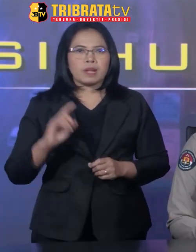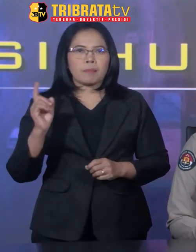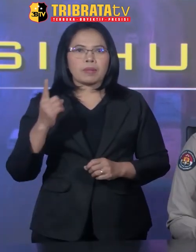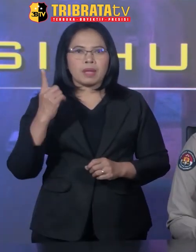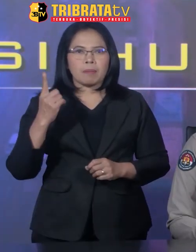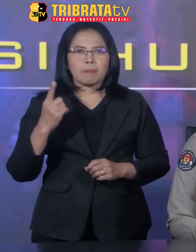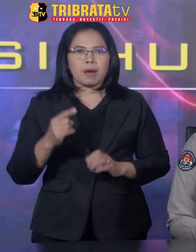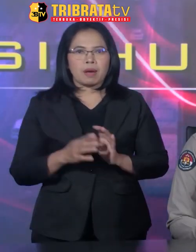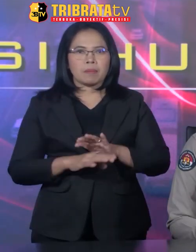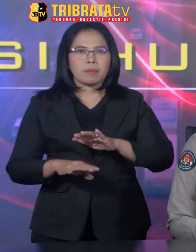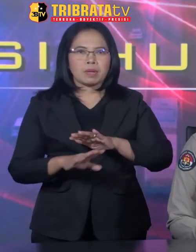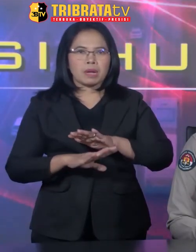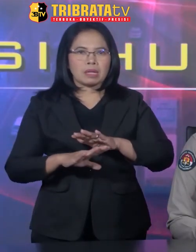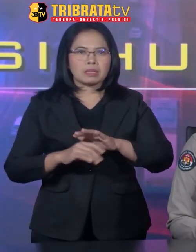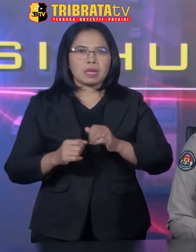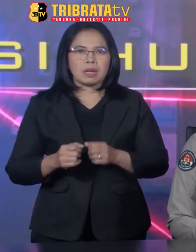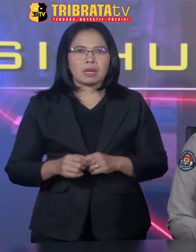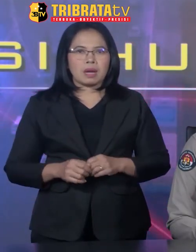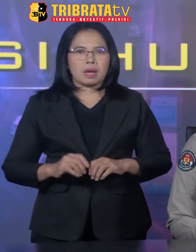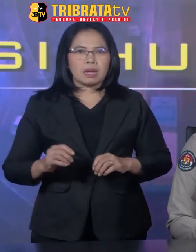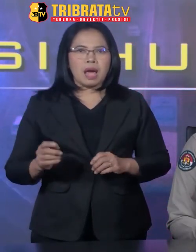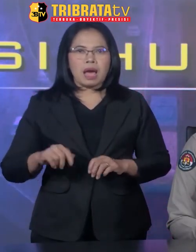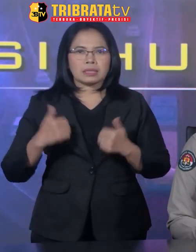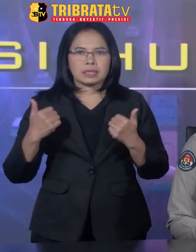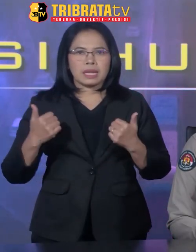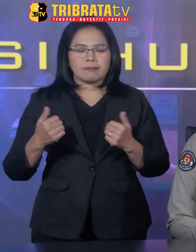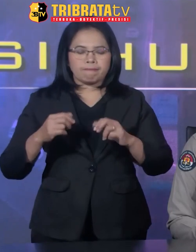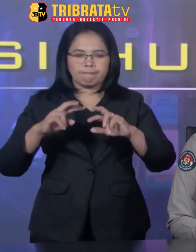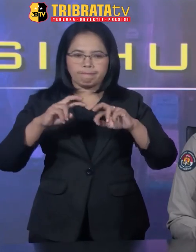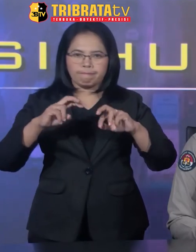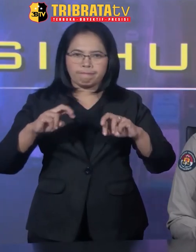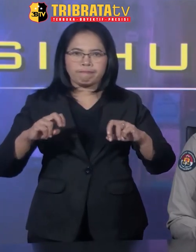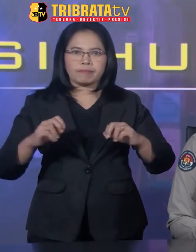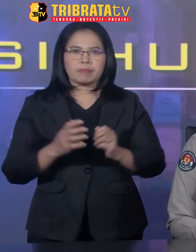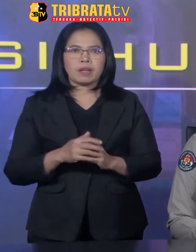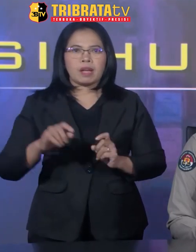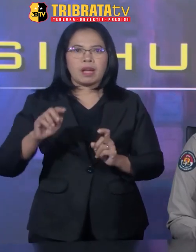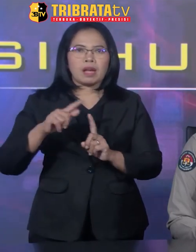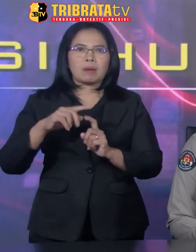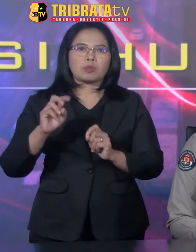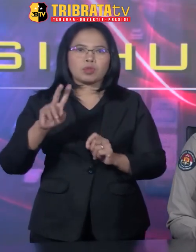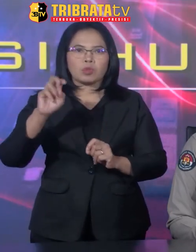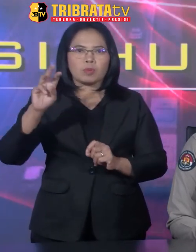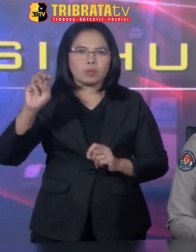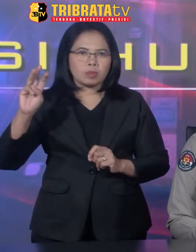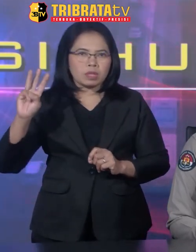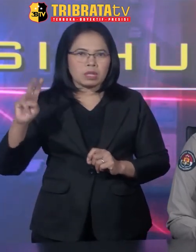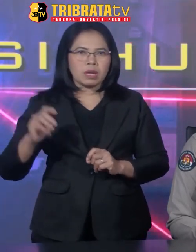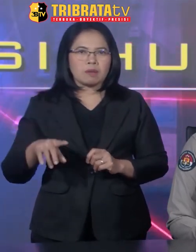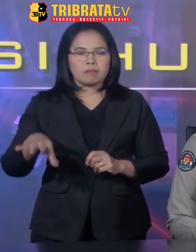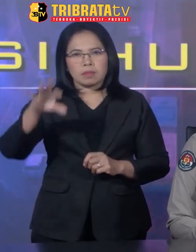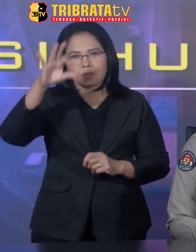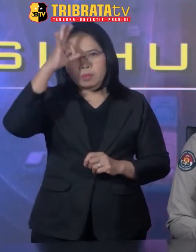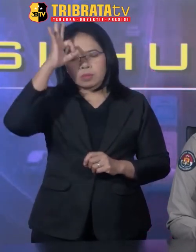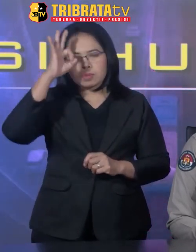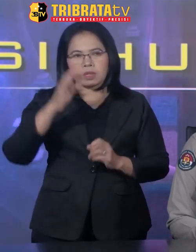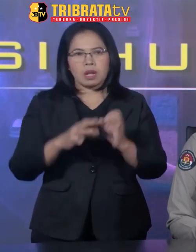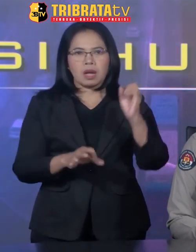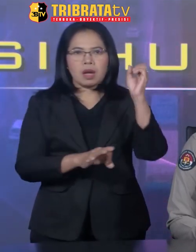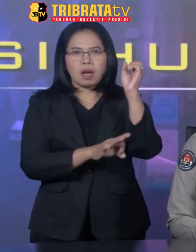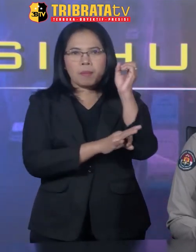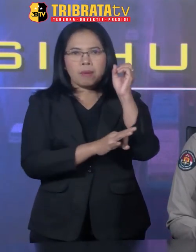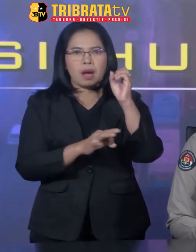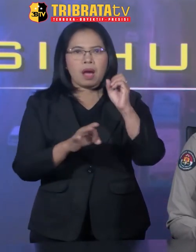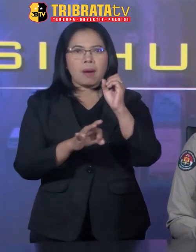pertama, berdasarkan hasil ANEF pada tanggal 6 Juli 2023 di Polda Bangka, Beritung,